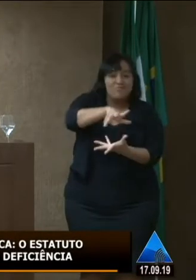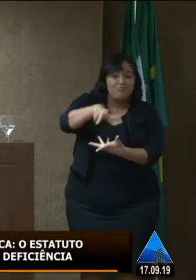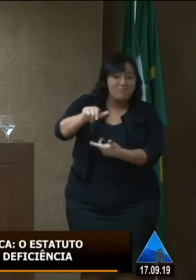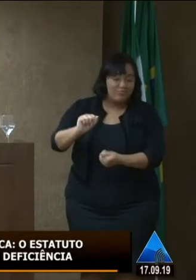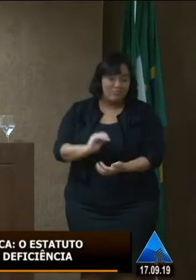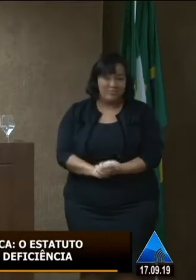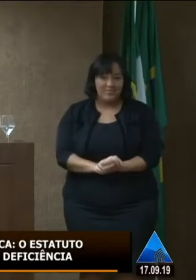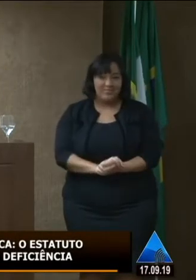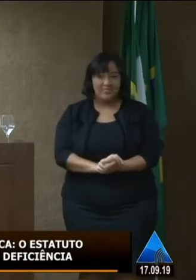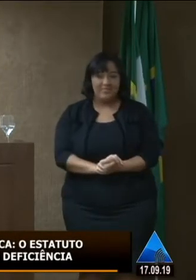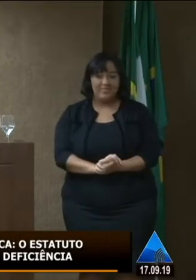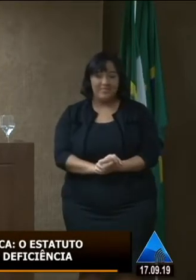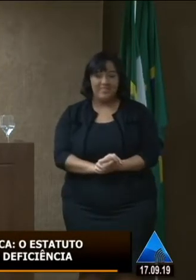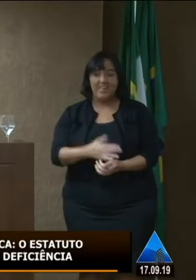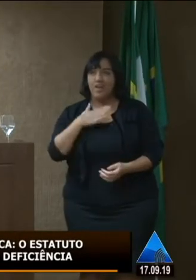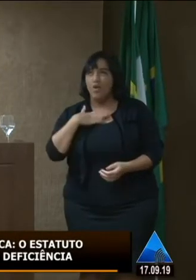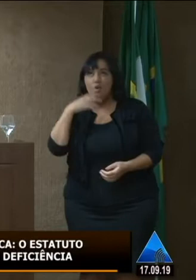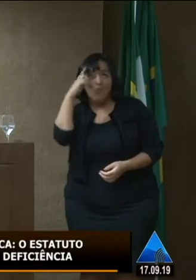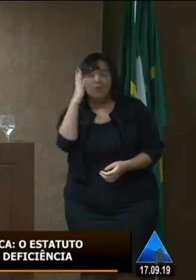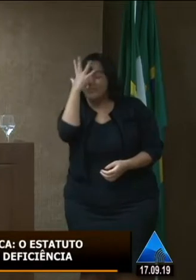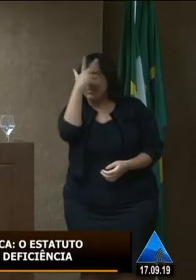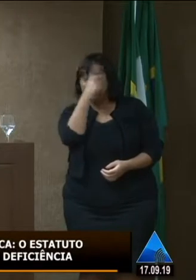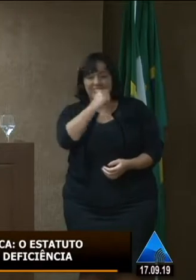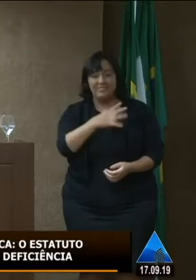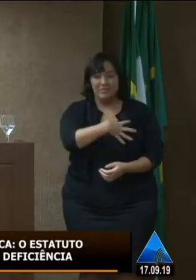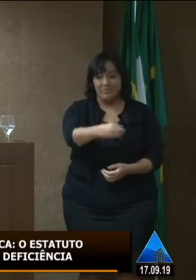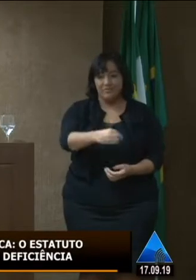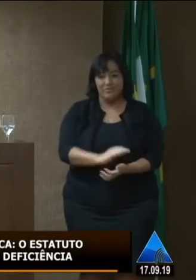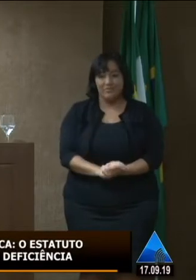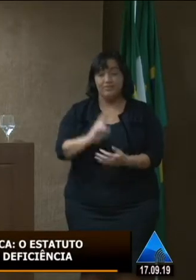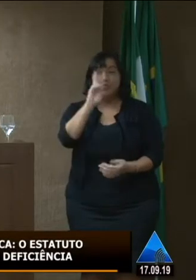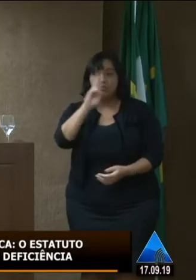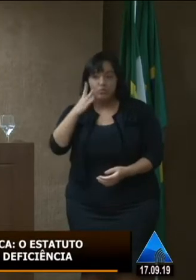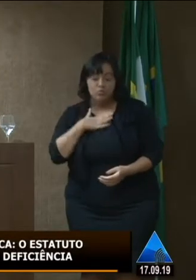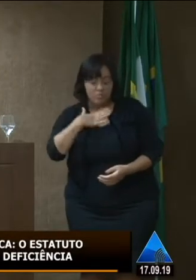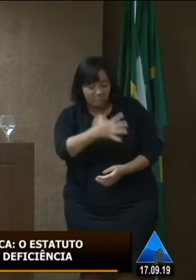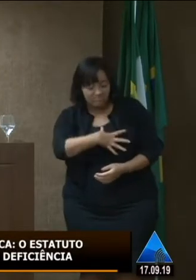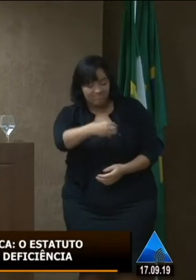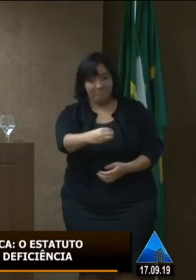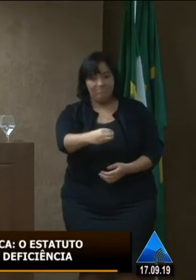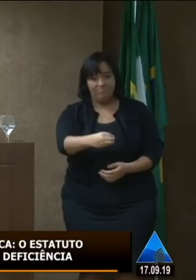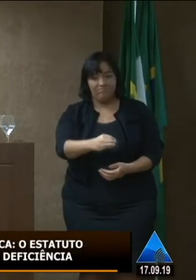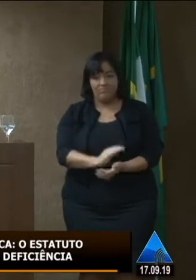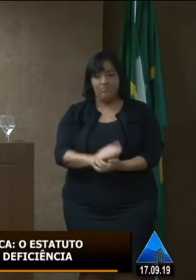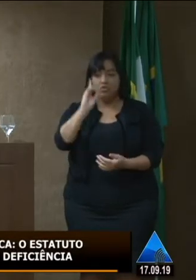pode ter tudo mas o meu é o mais bonito né então em nome dele em nome de Dan